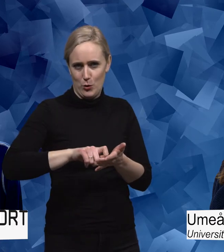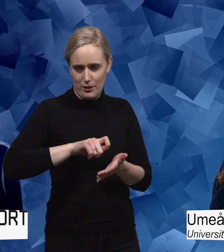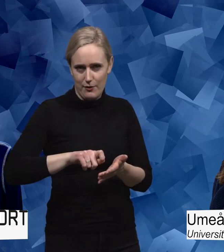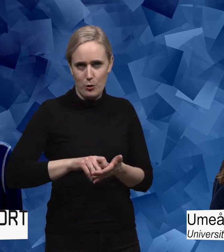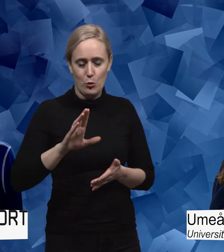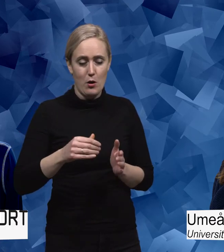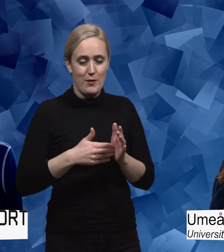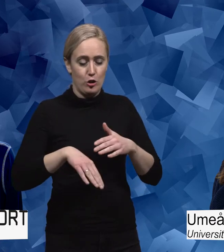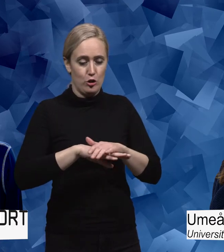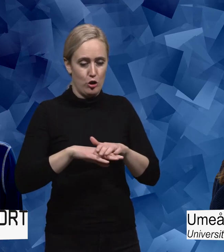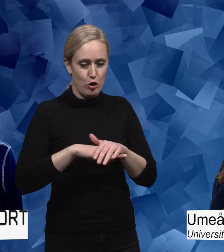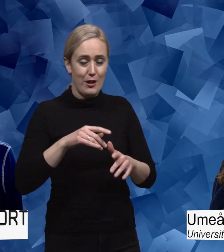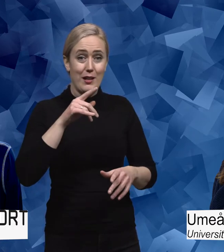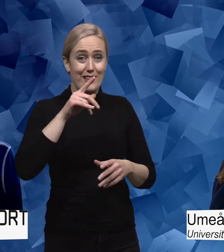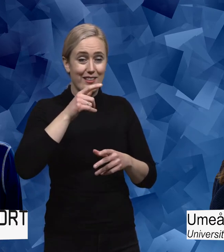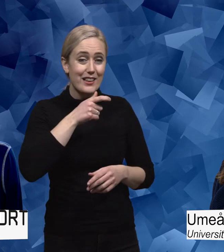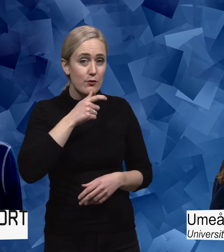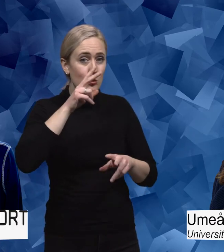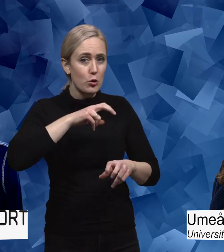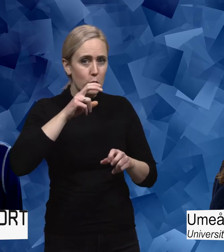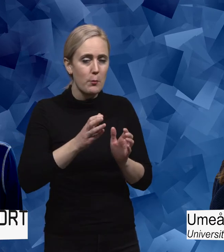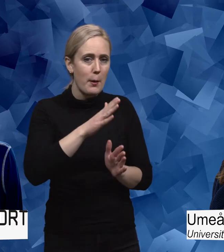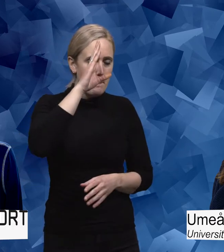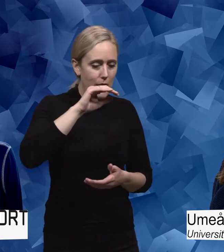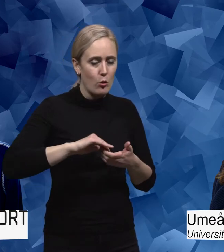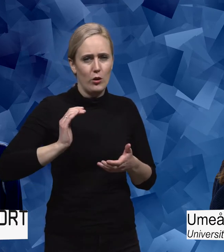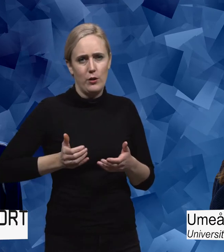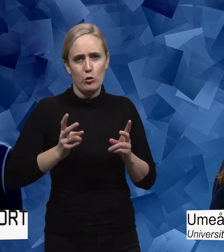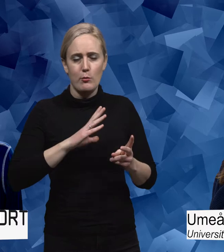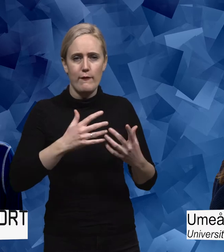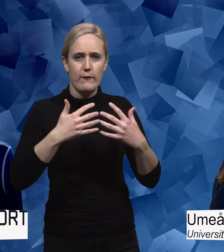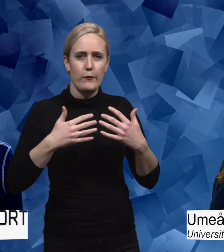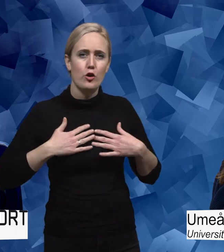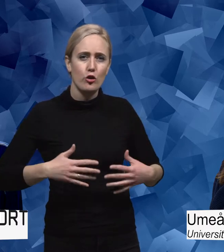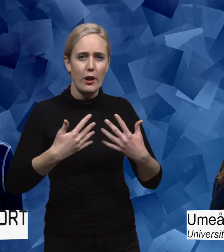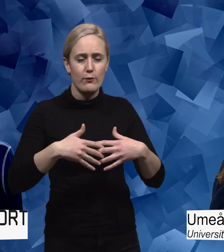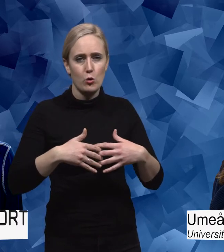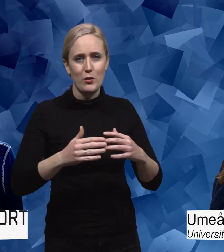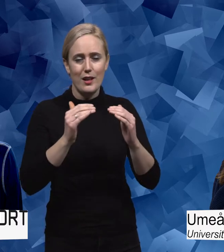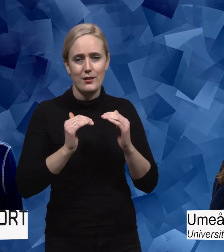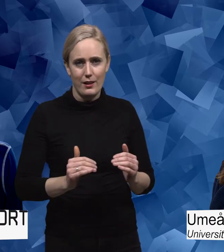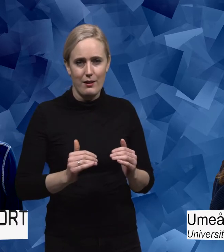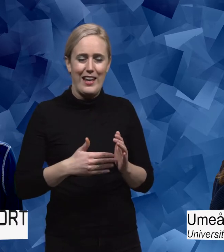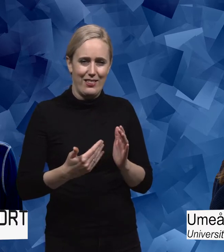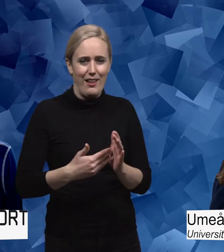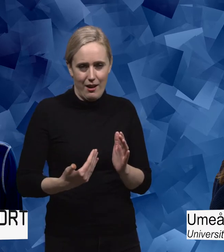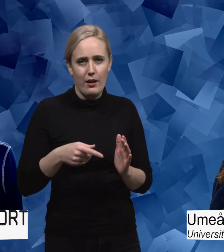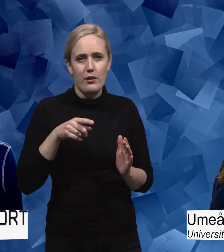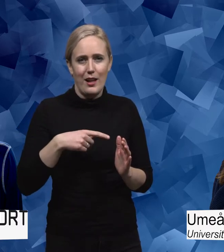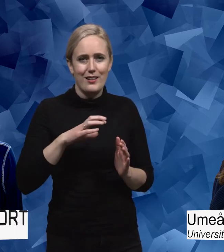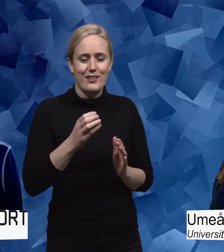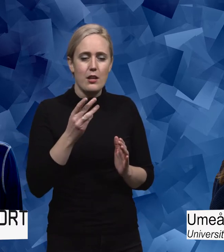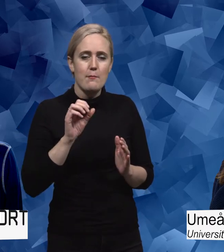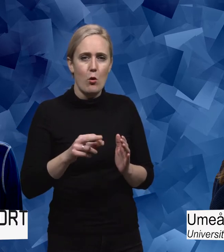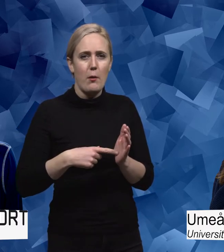så här. Med utgångspunkt av en intervjustudie med män och kvinnor med fysiska funktionshinder menar Seymour att